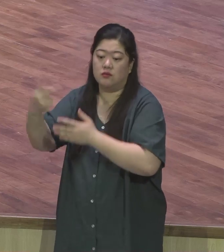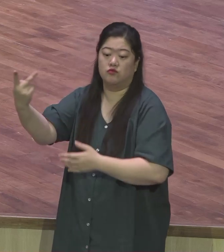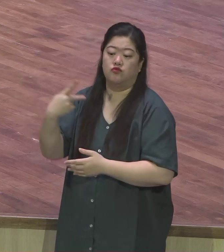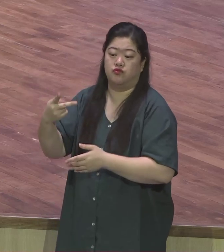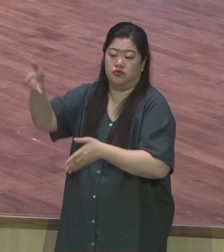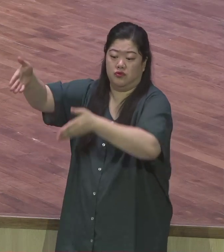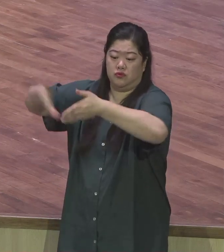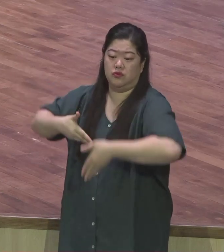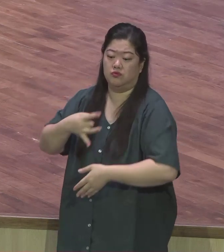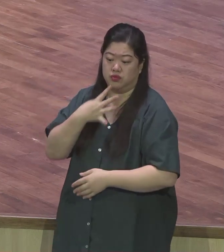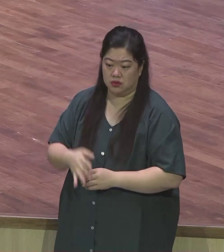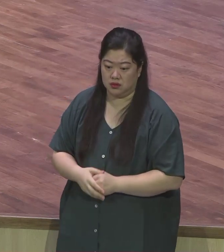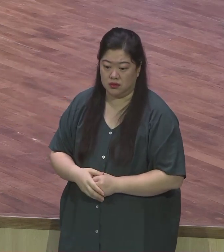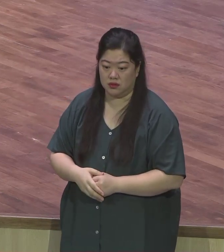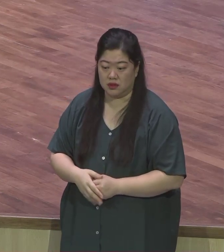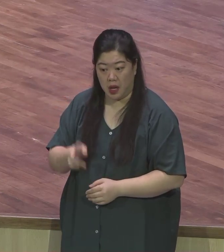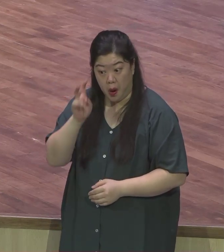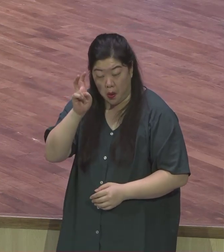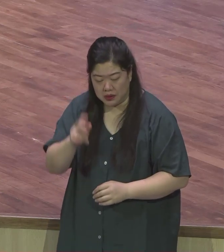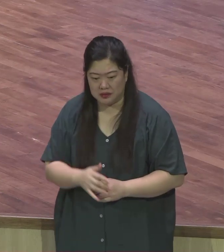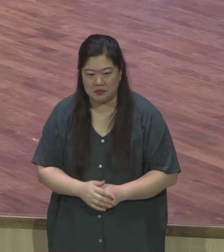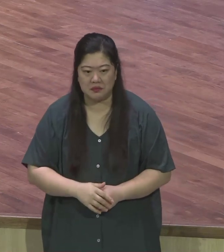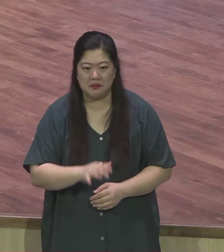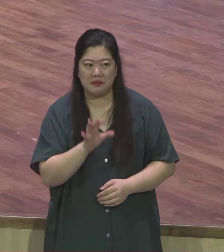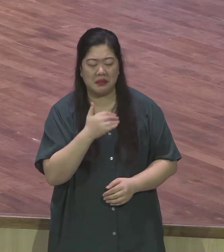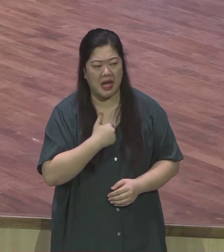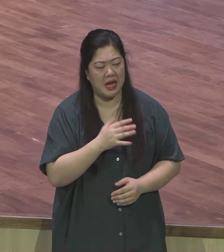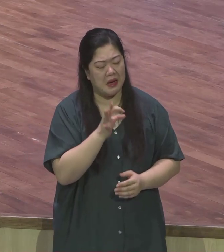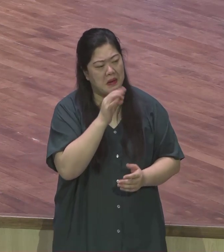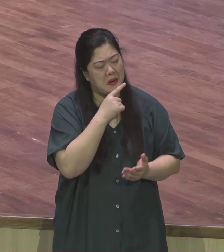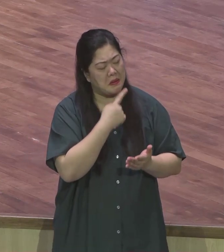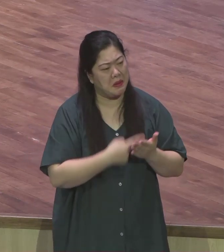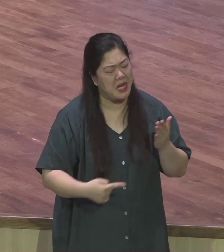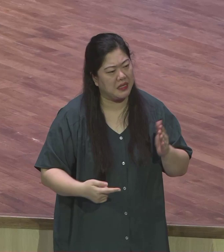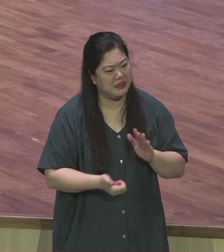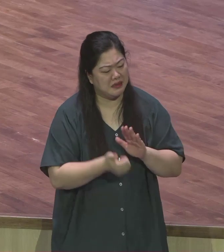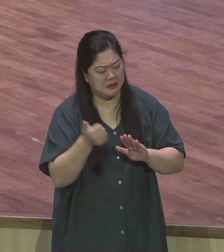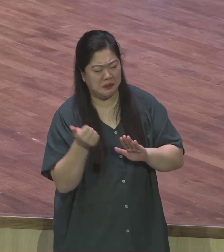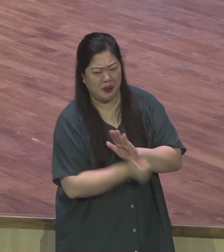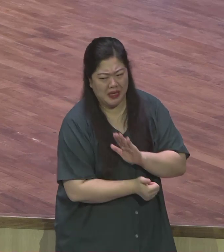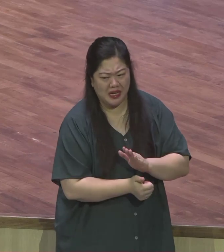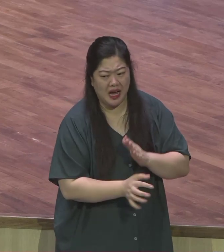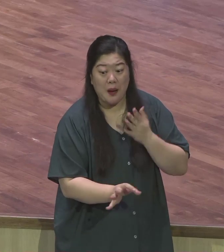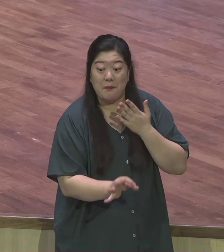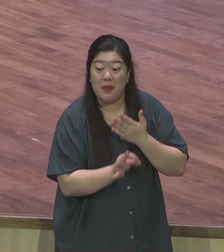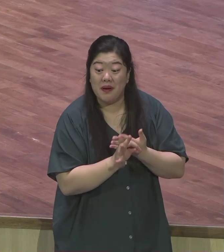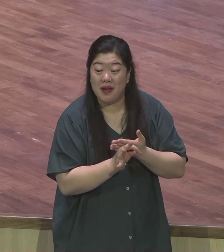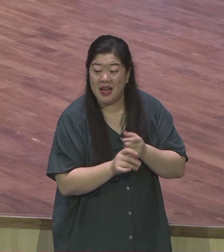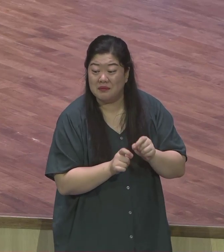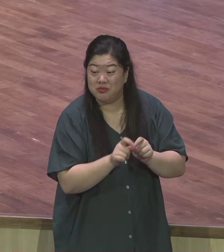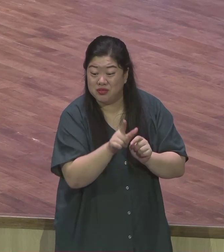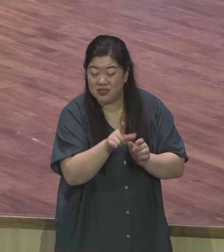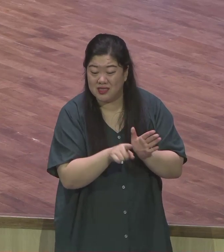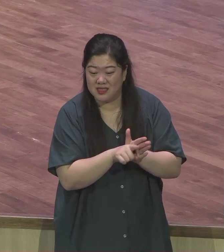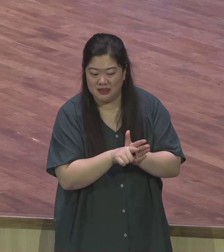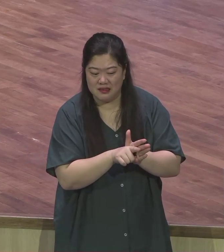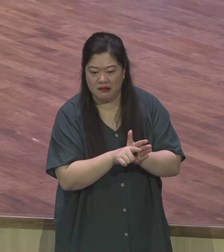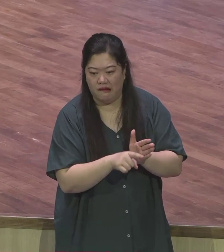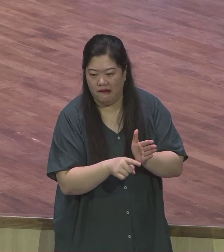손해볼 일이 있을 때 정말 성공중심에 있어서 뭐가 되지 않을 때 사실 우리가 이때 갈등을 하고 이때 사실 많은